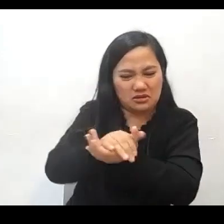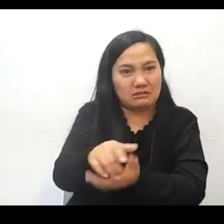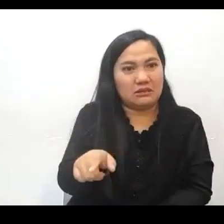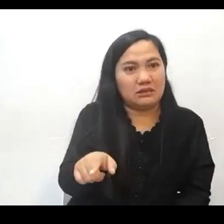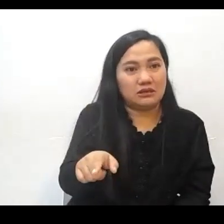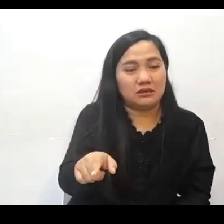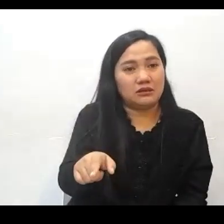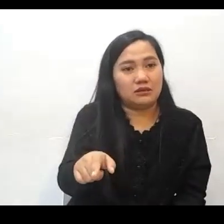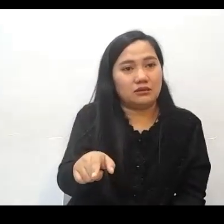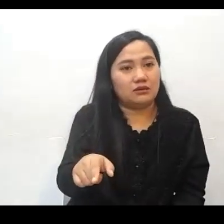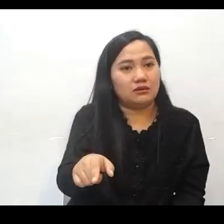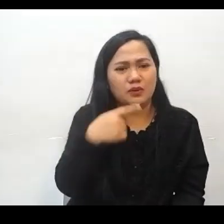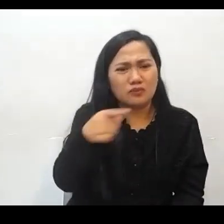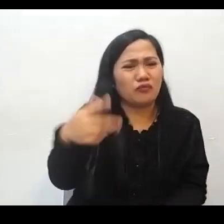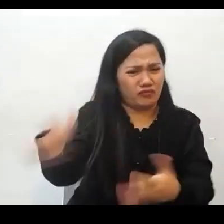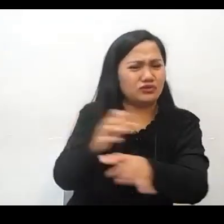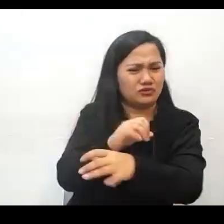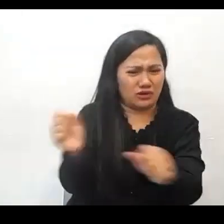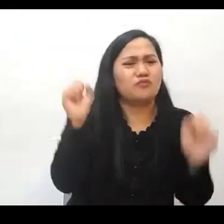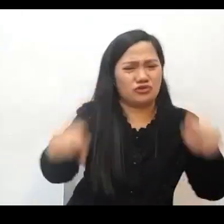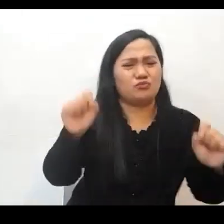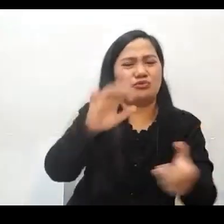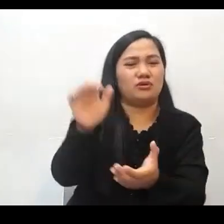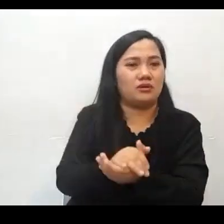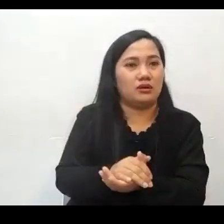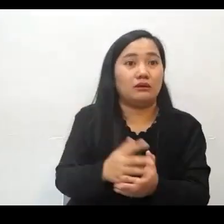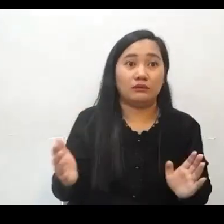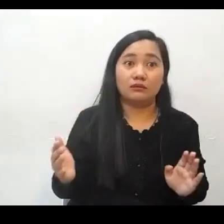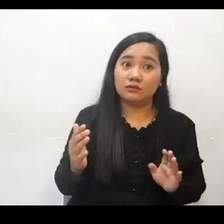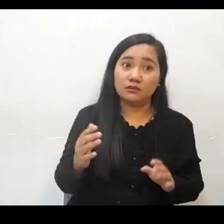Kaya nga humigit kumulang isang taon sila po ay nag-asawa